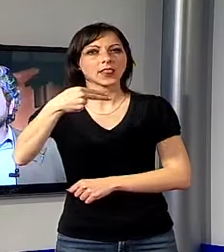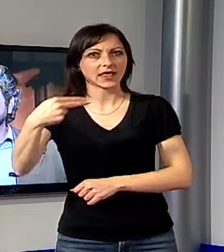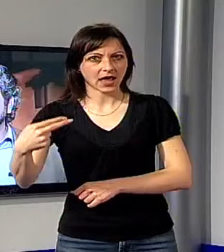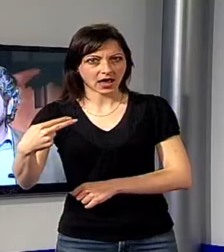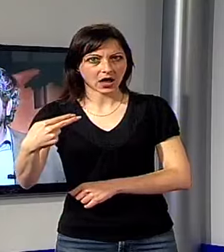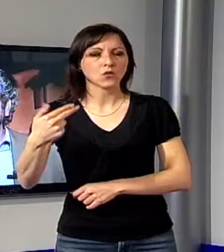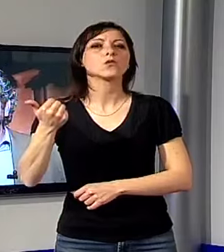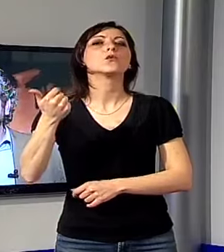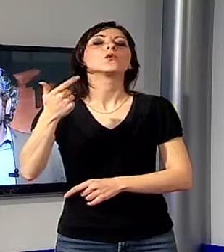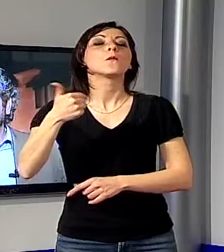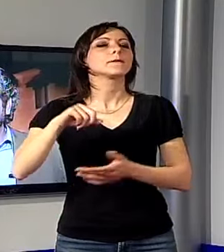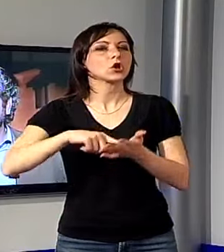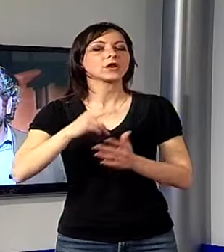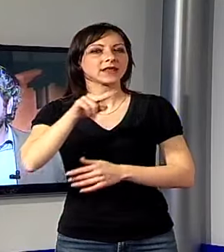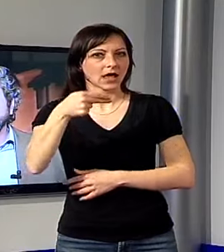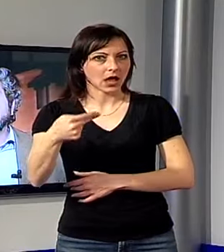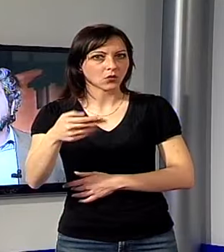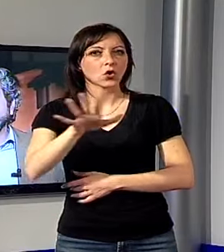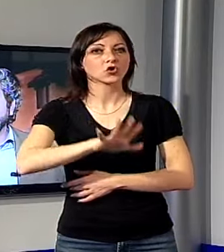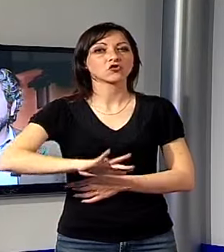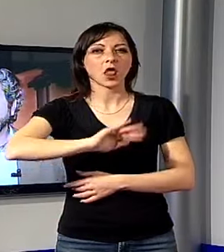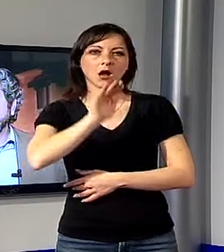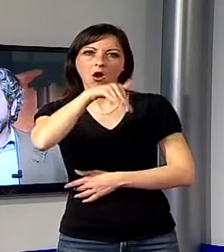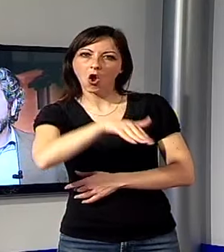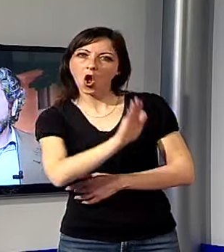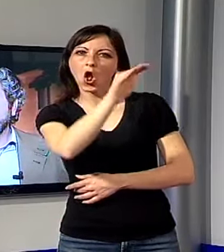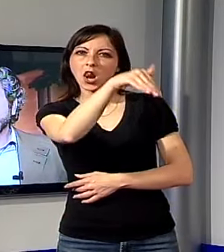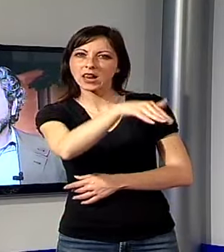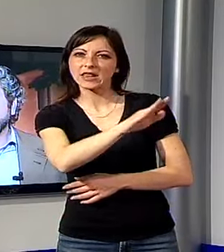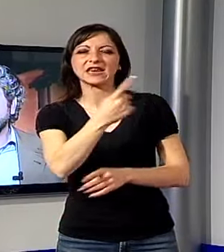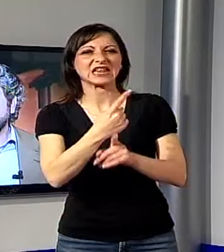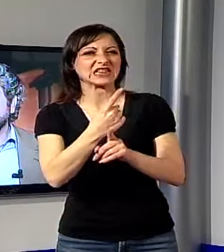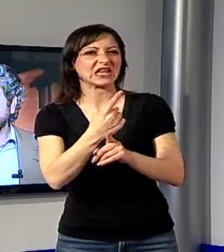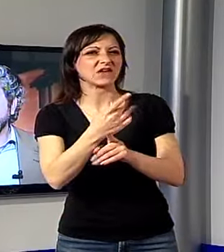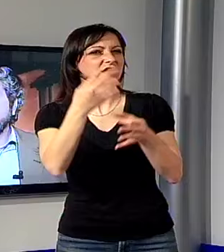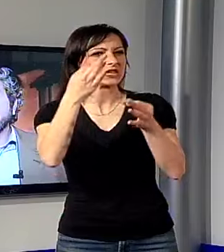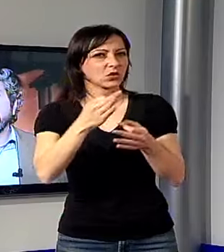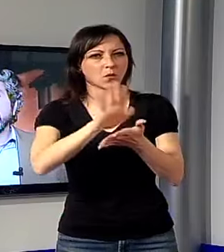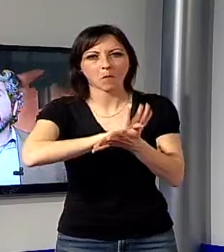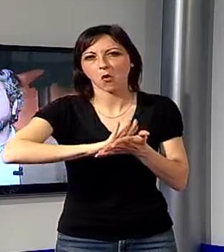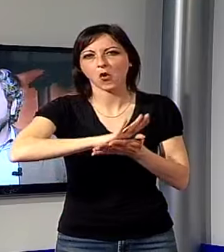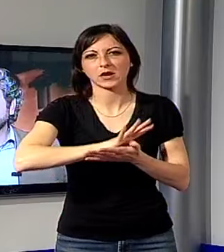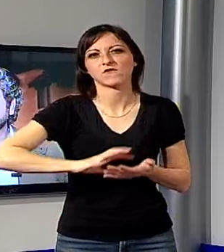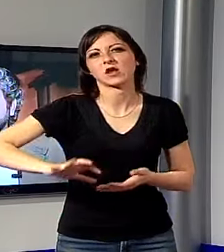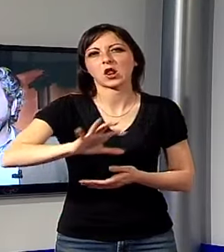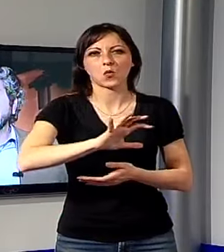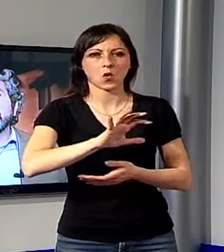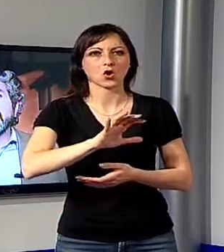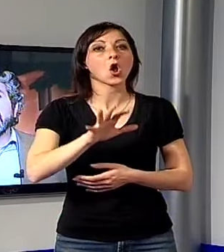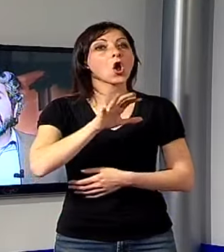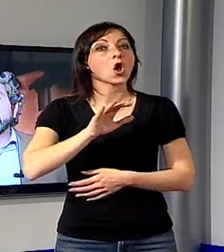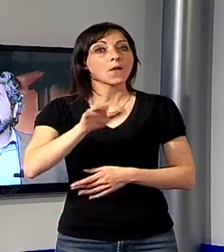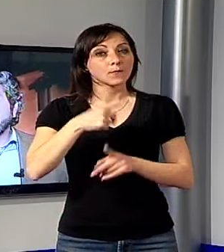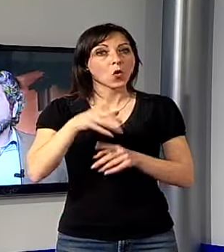in una zona collinare impervia che richiederà soldi per la messa in sicurezza, la bonifica del luogo, un luogo a rischio frana